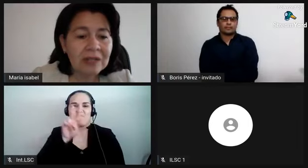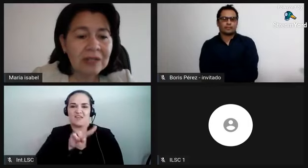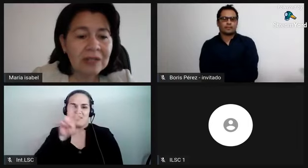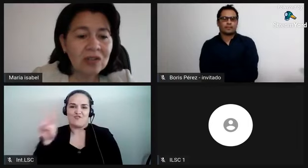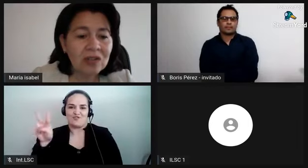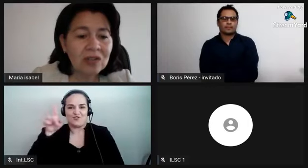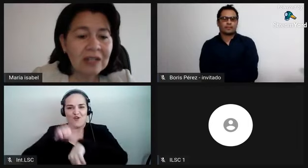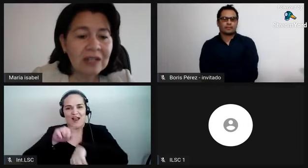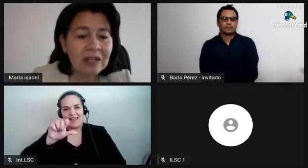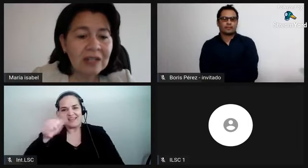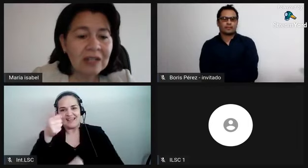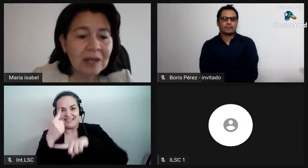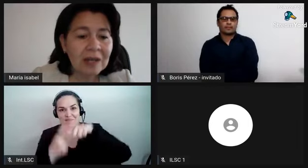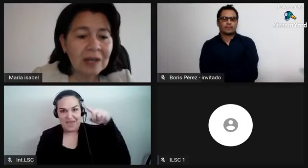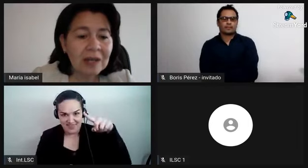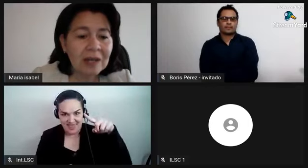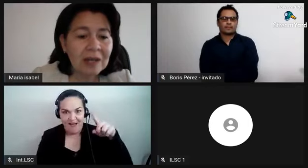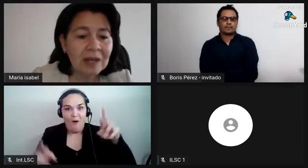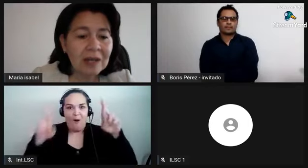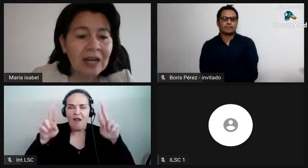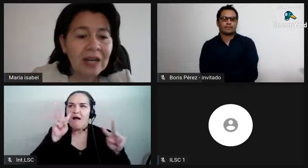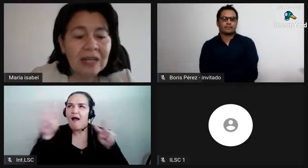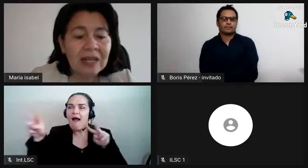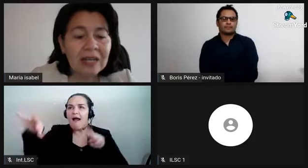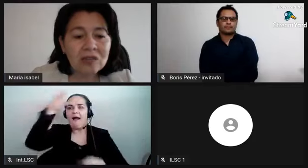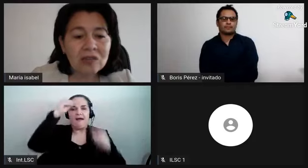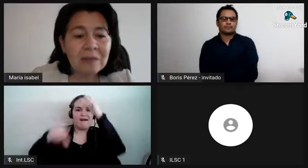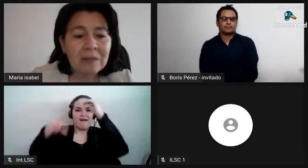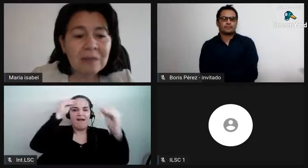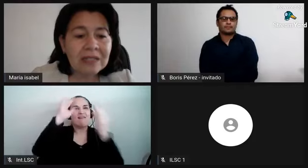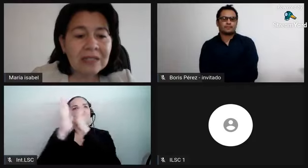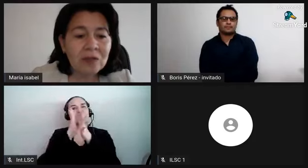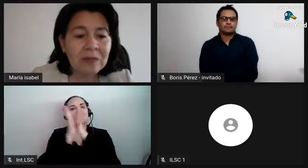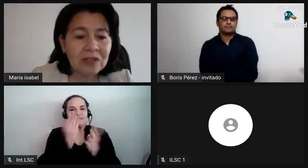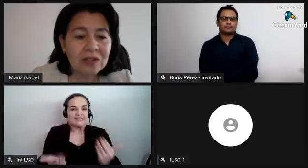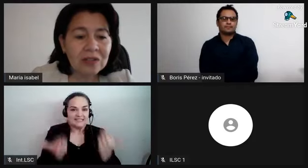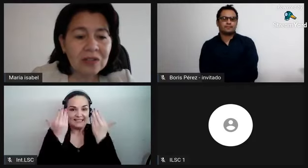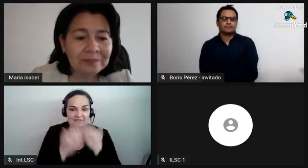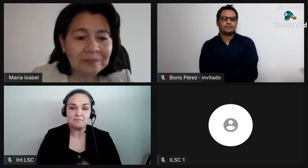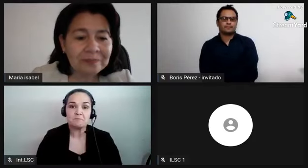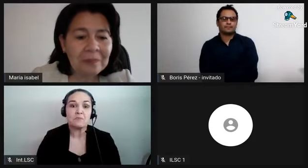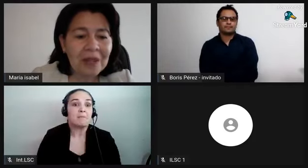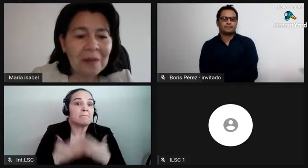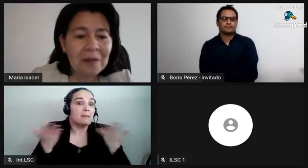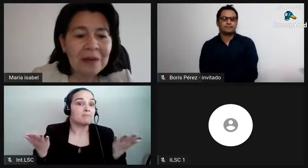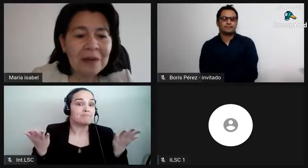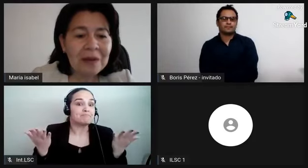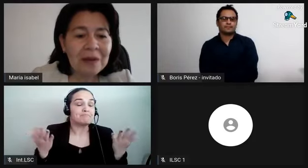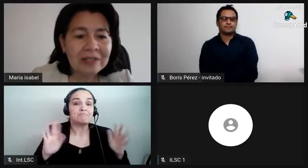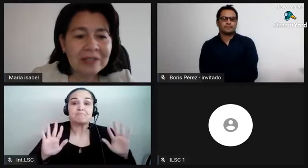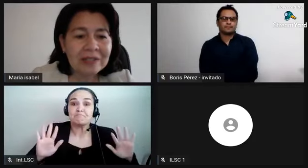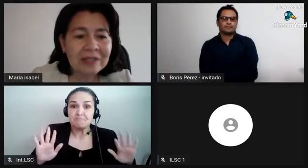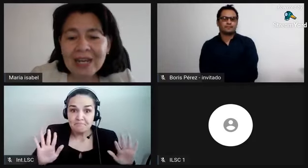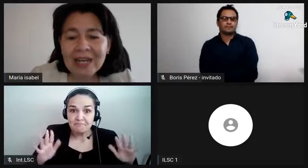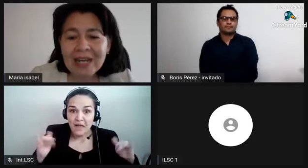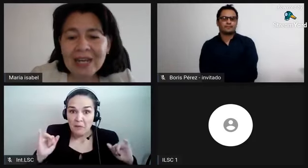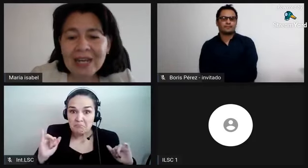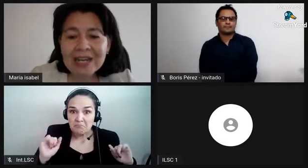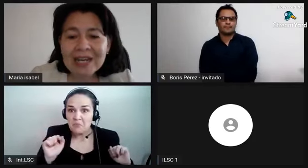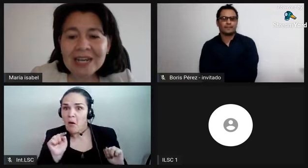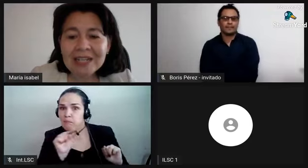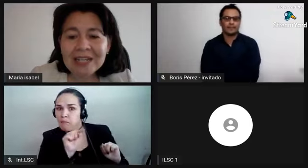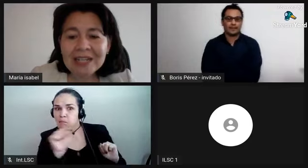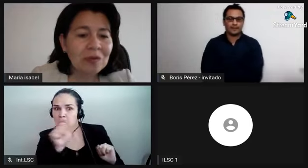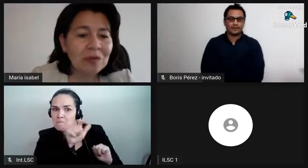oportunidad de conocer más información bien boris ya tenemos un grupo de